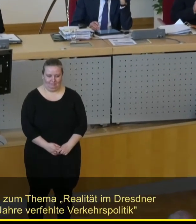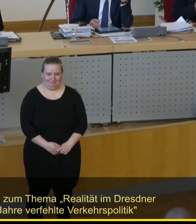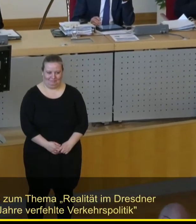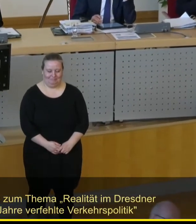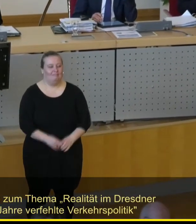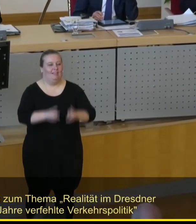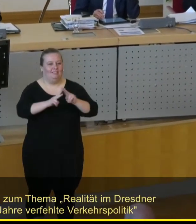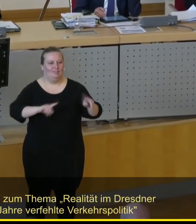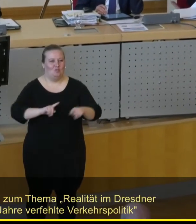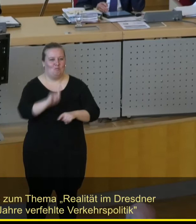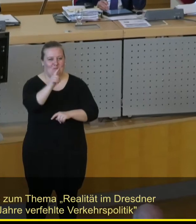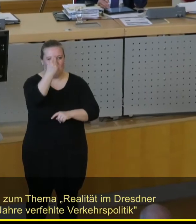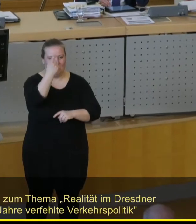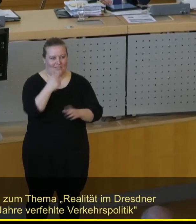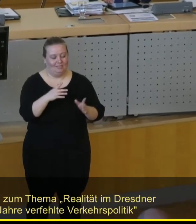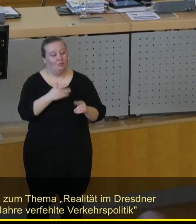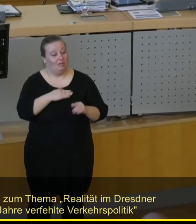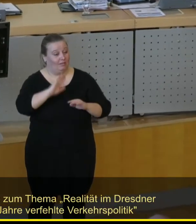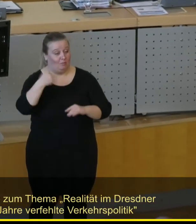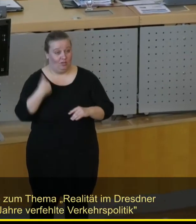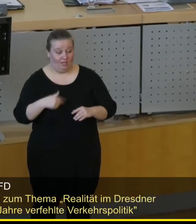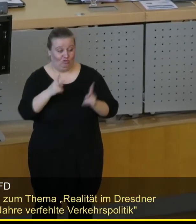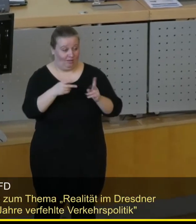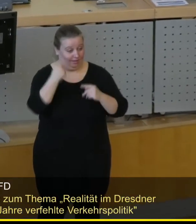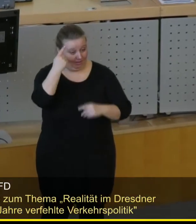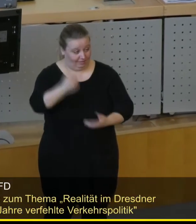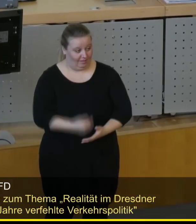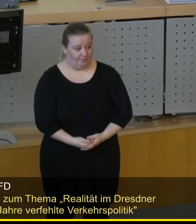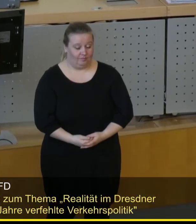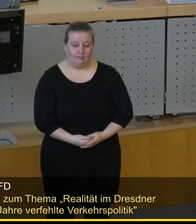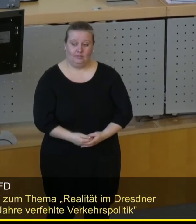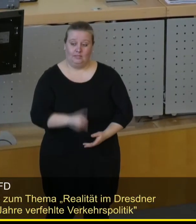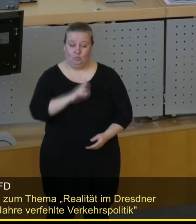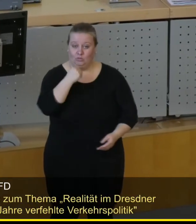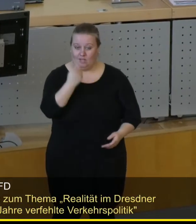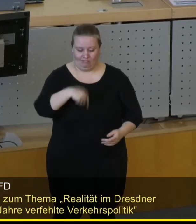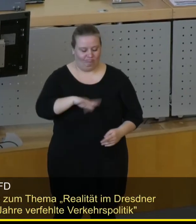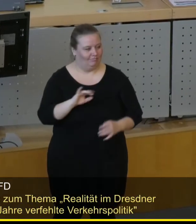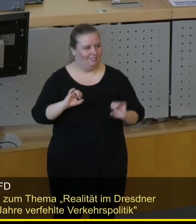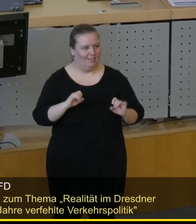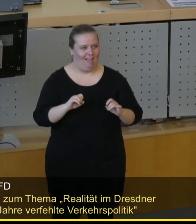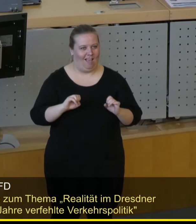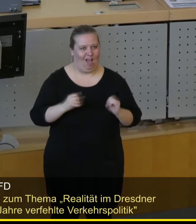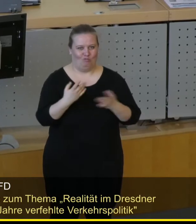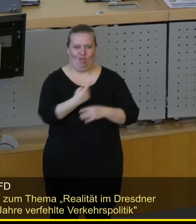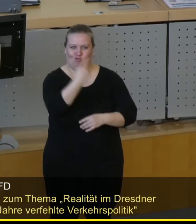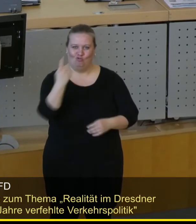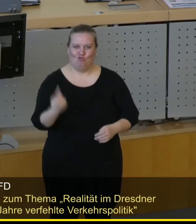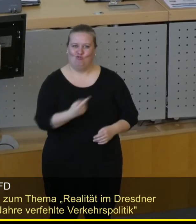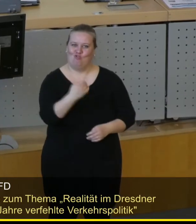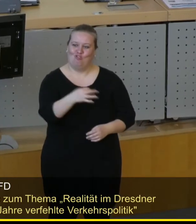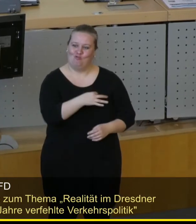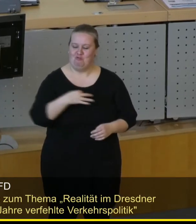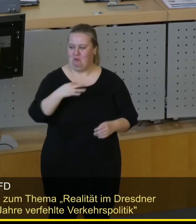Sehr geehrter Herr Oberbürgermeister, meine Damen und Herren Stadträte, ich muss zugestehen, diese Aktuelle Stunde ist für mich schon etwas